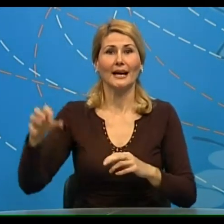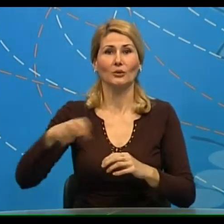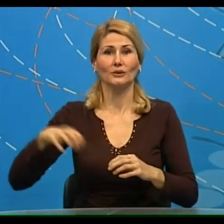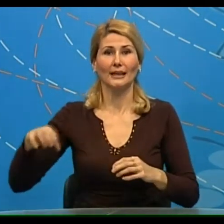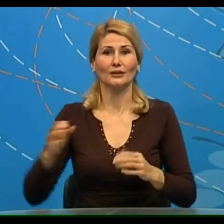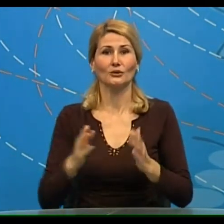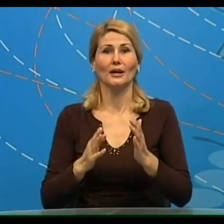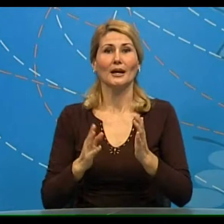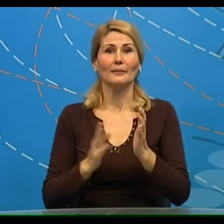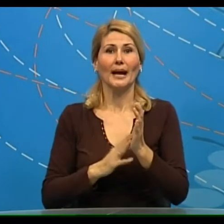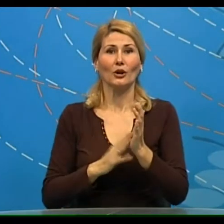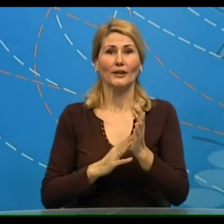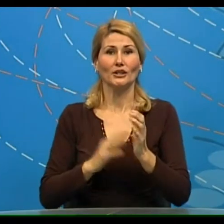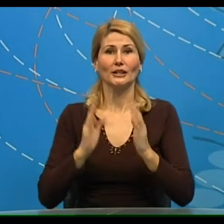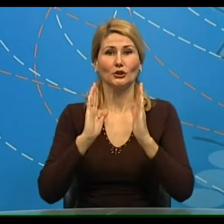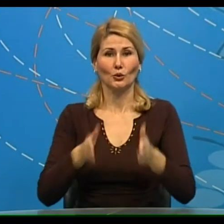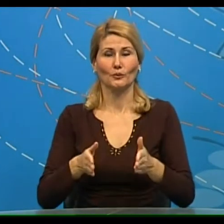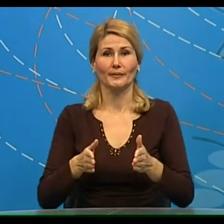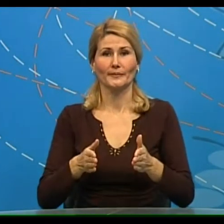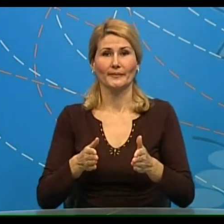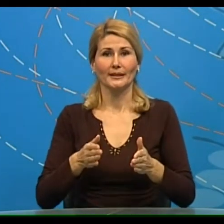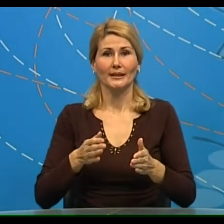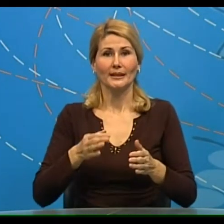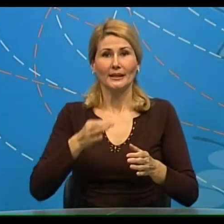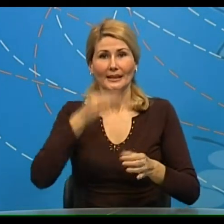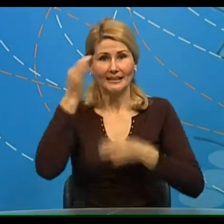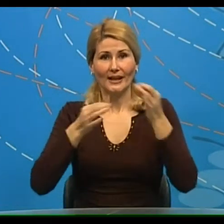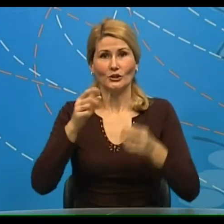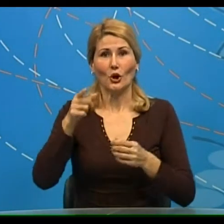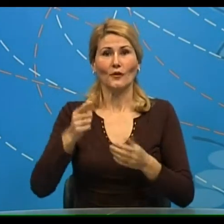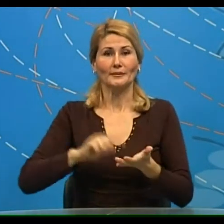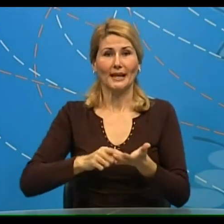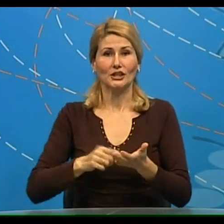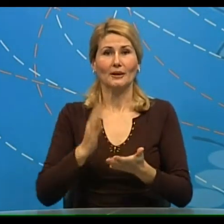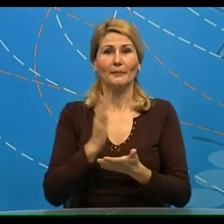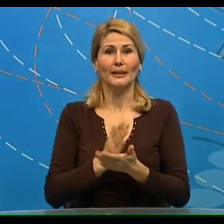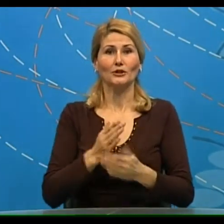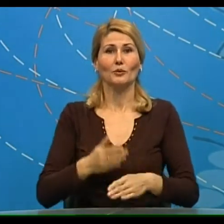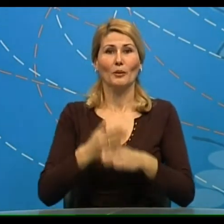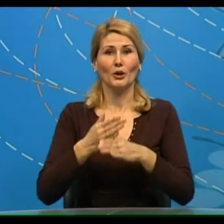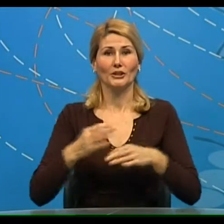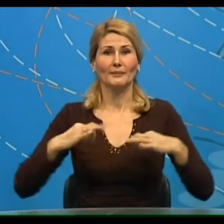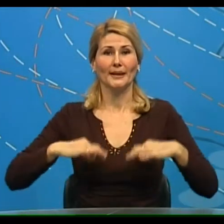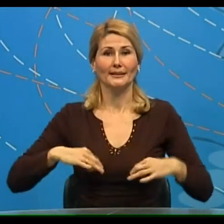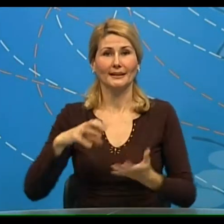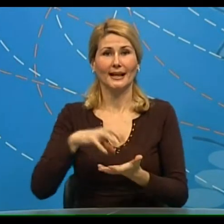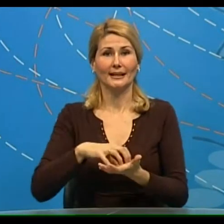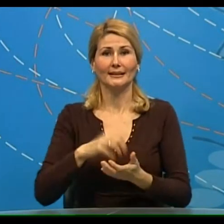lokalitetu Mihajlovački drum. Izvestioci po ovim tačkama bili su pomoćnik gradonačelnika